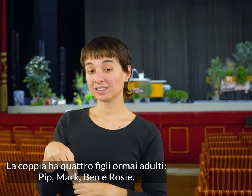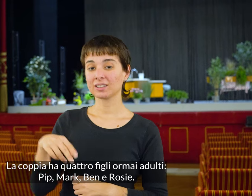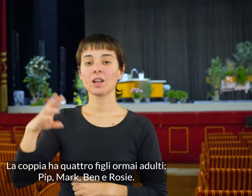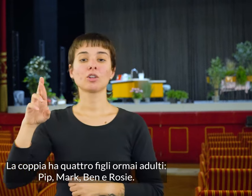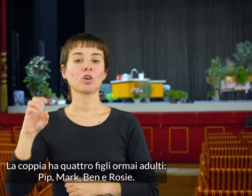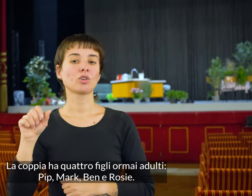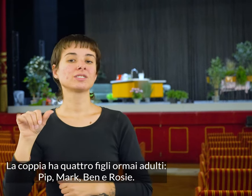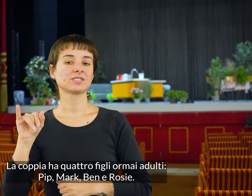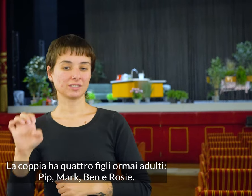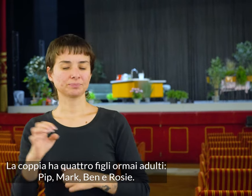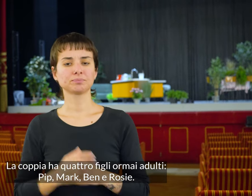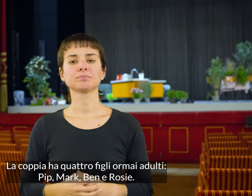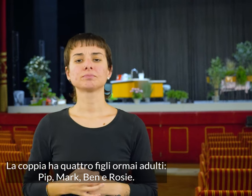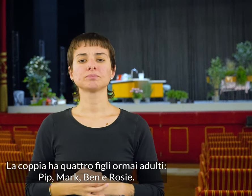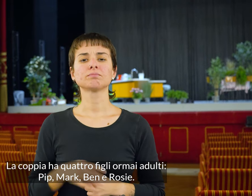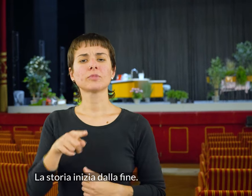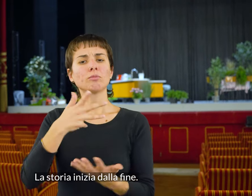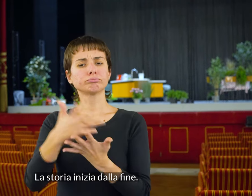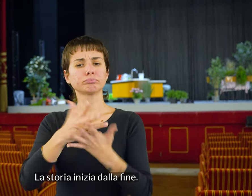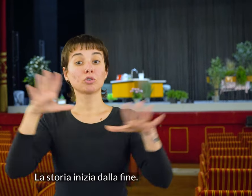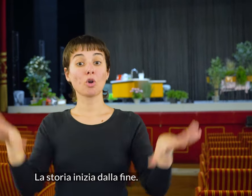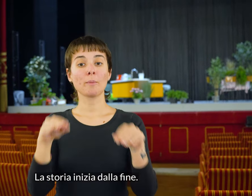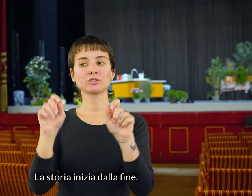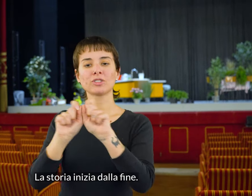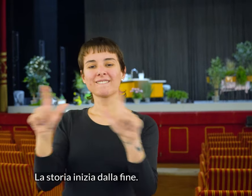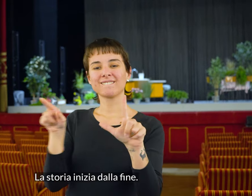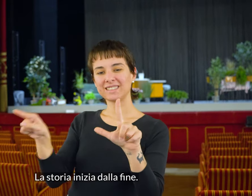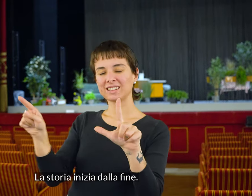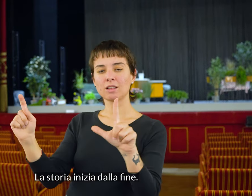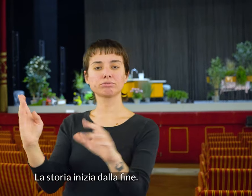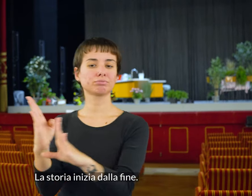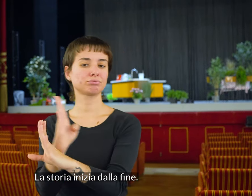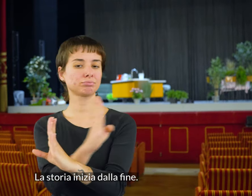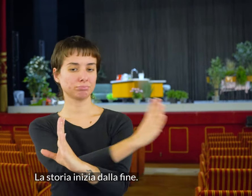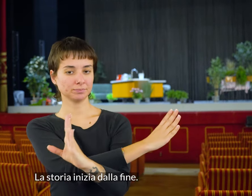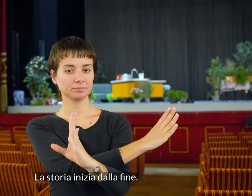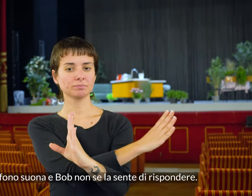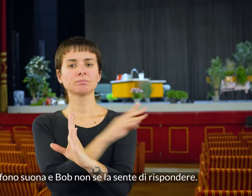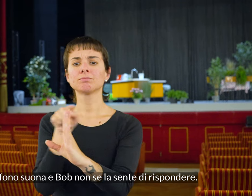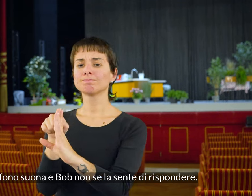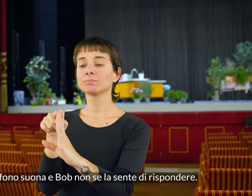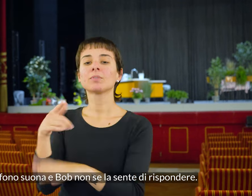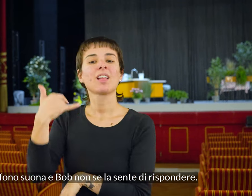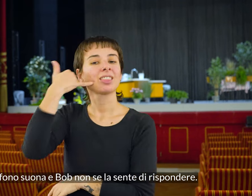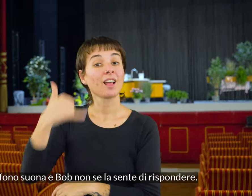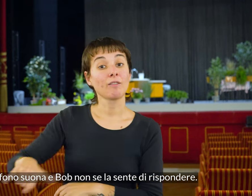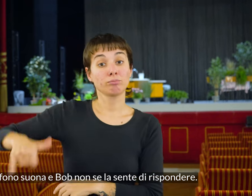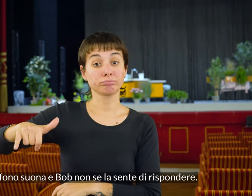Ben e Rosie. La storia inizia dalla fine, il telefono suona